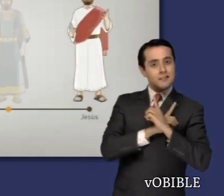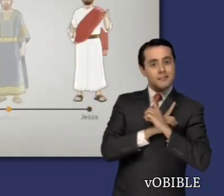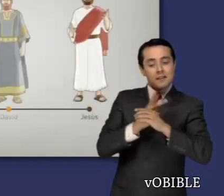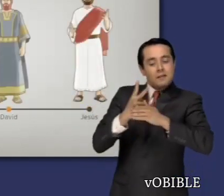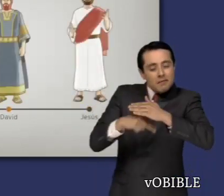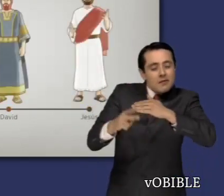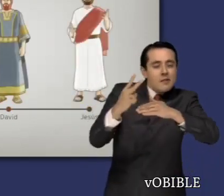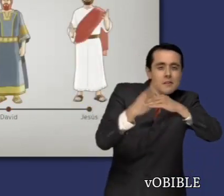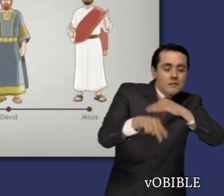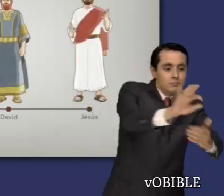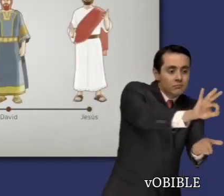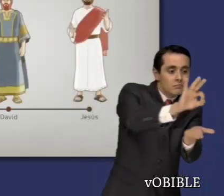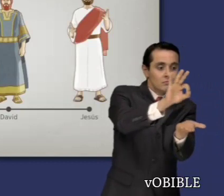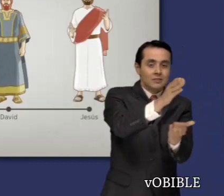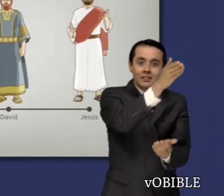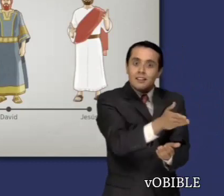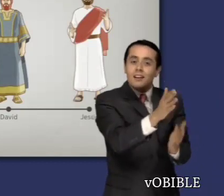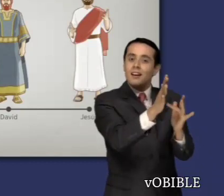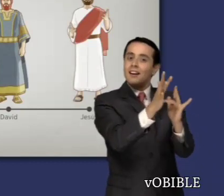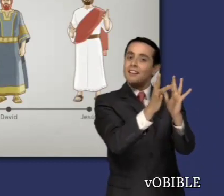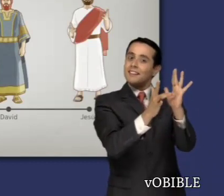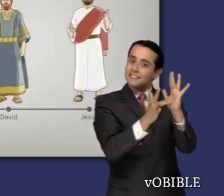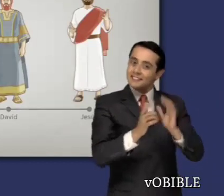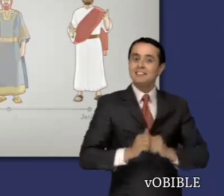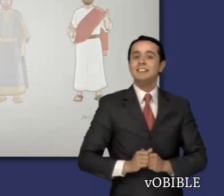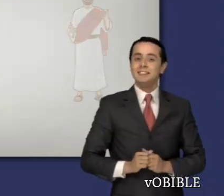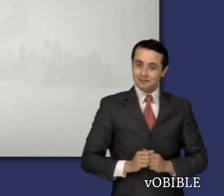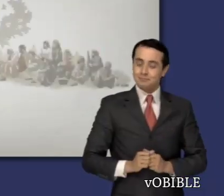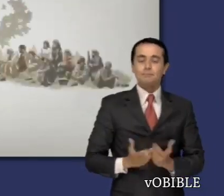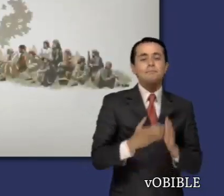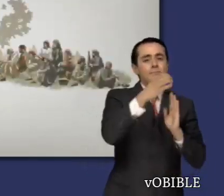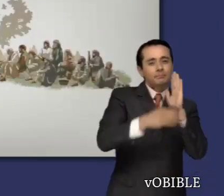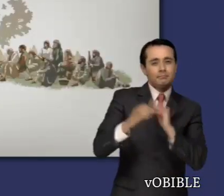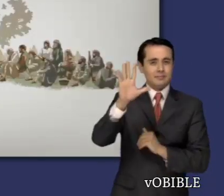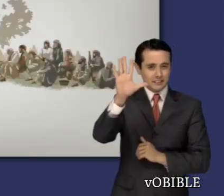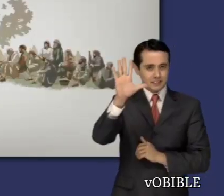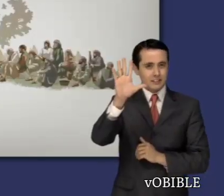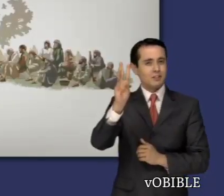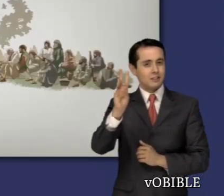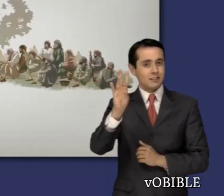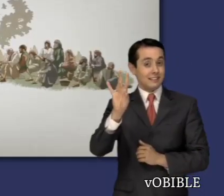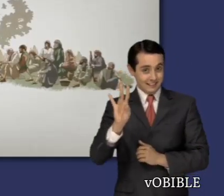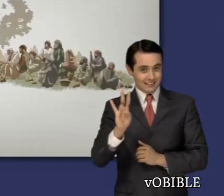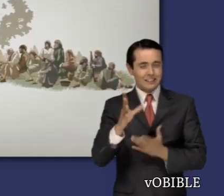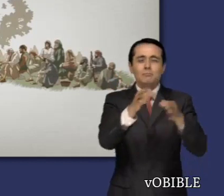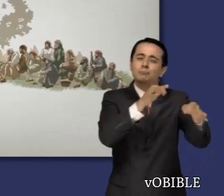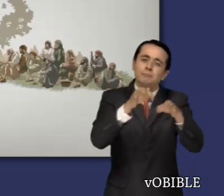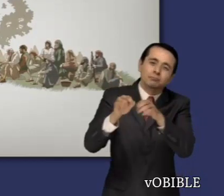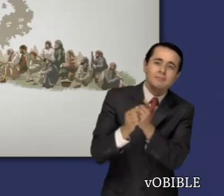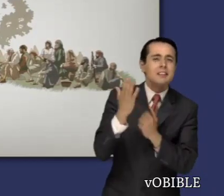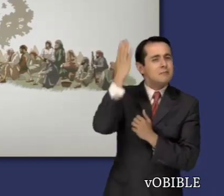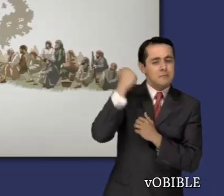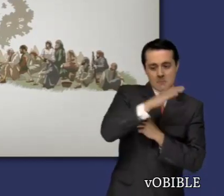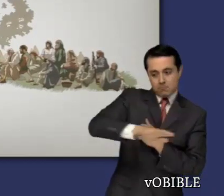adoptivo, dando prueba de que Jesús es el heredero legal del rey David. También incluye un relato detallado del Sermón del